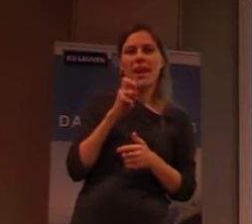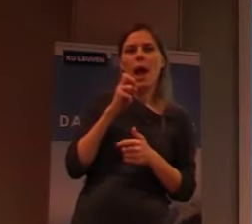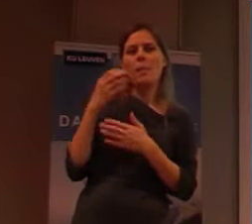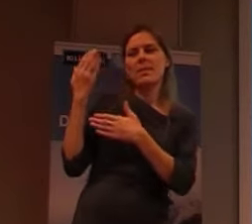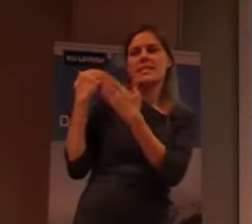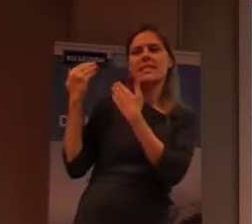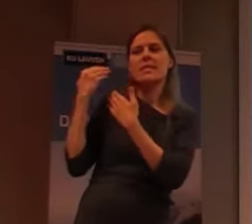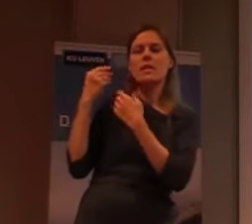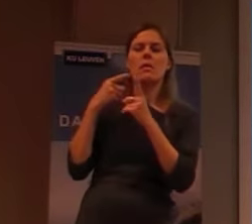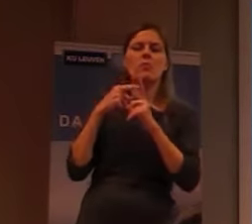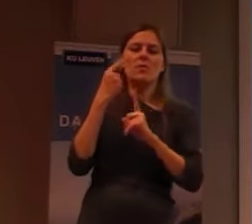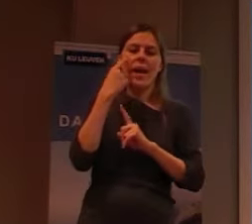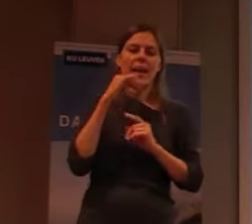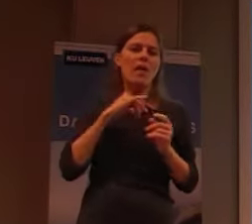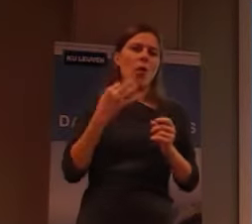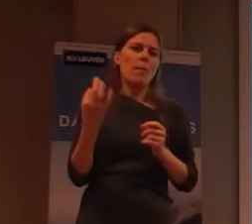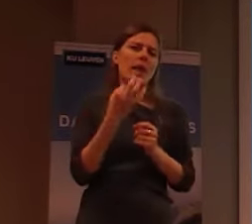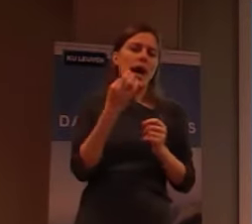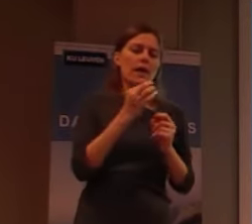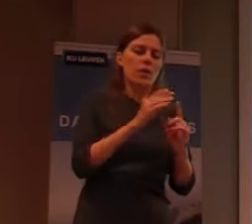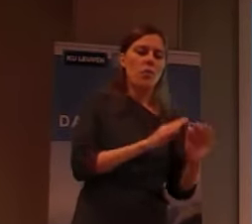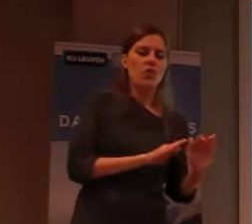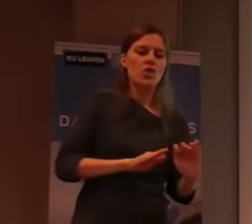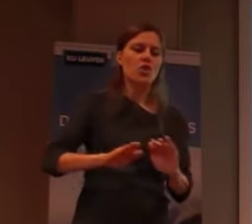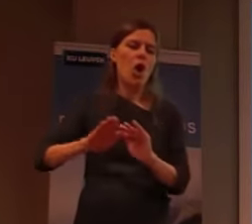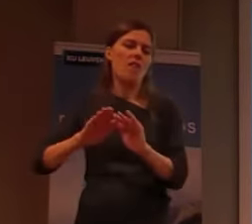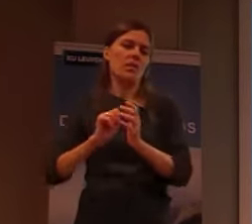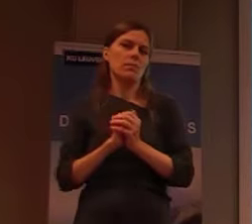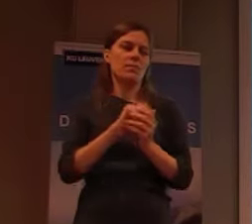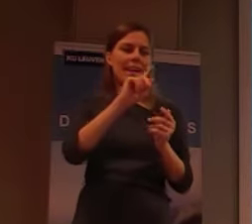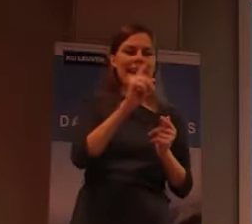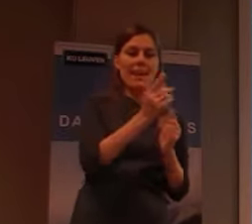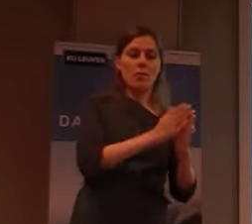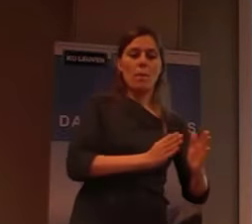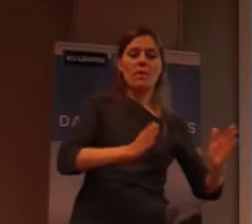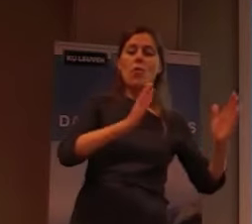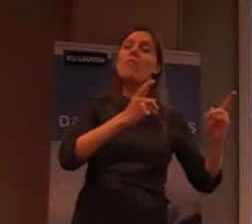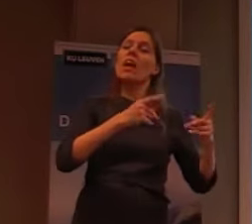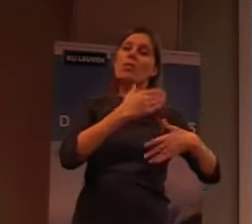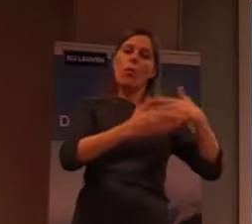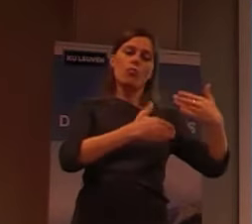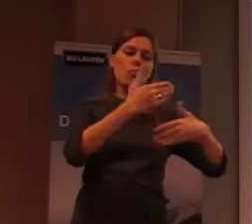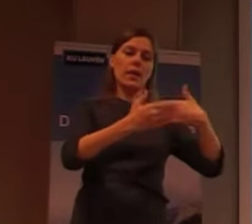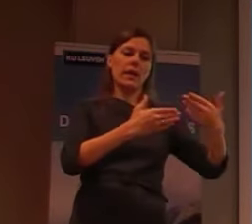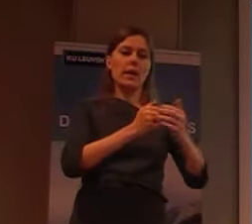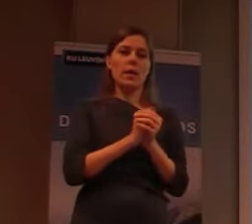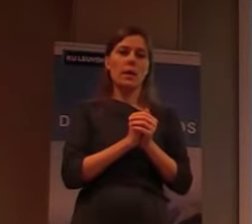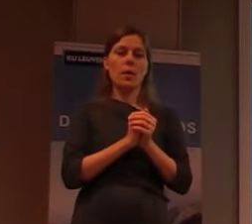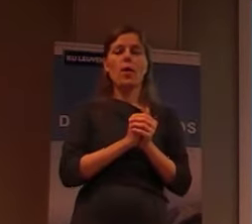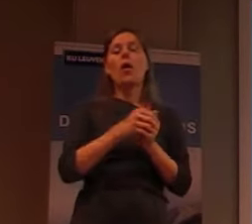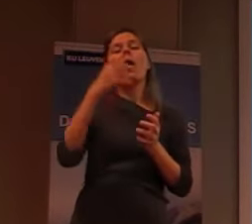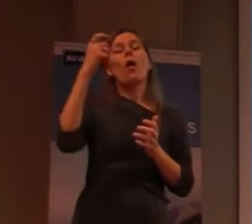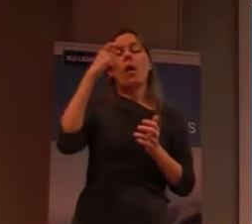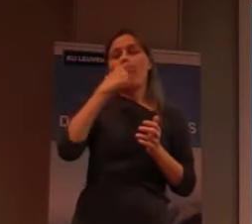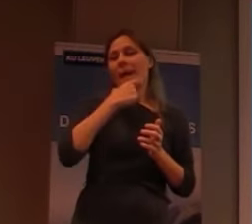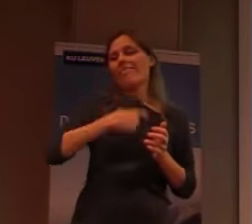een belangrijke, verschuiving geweest. Dus, de eerste periode, van ontwikkeling, die is, naar Patekampiaan, gebeurd.